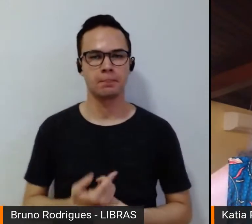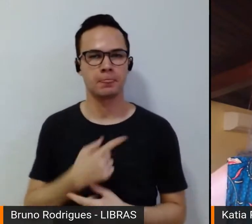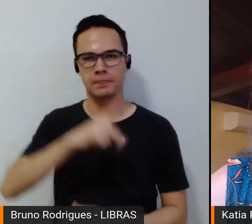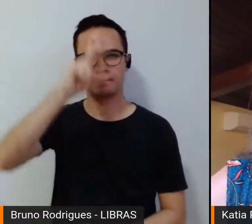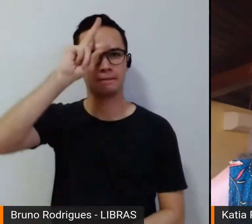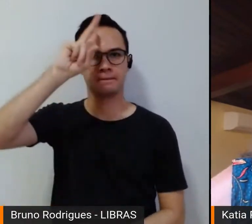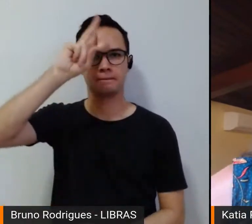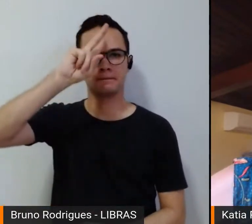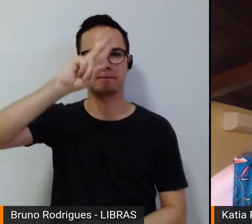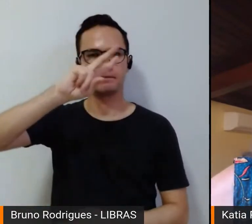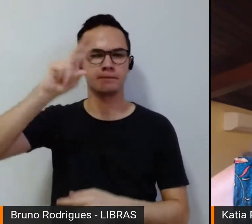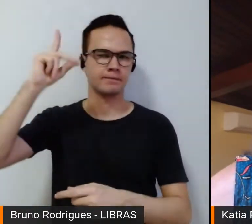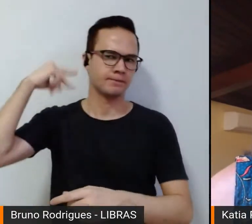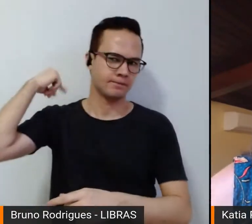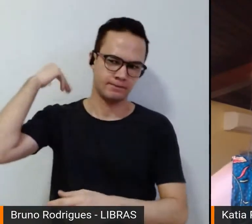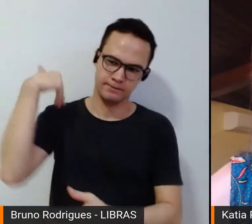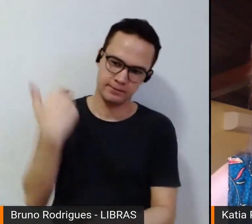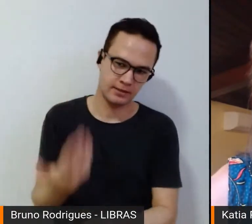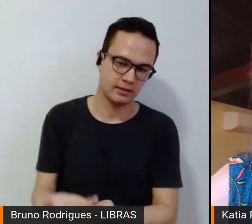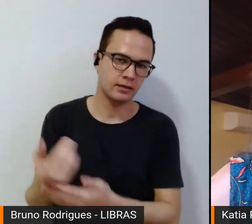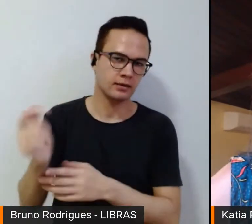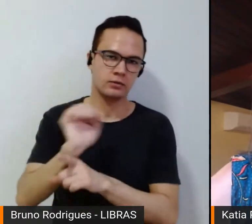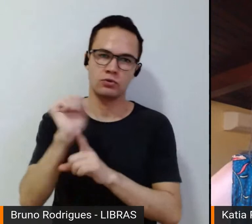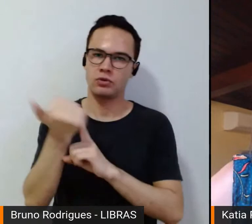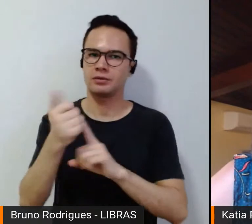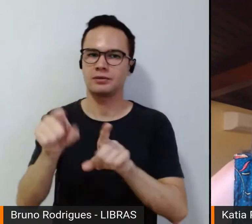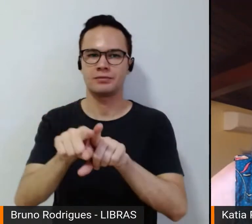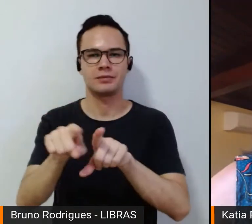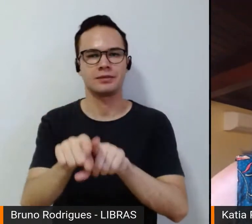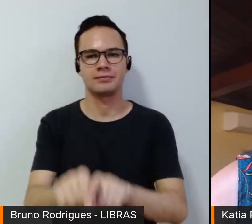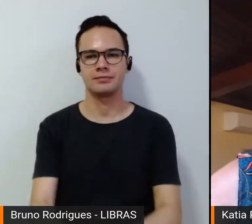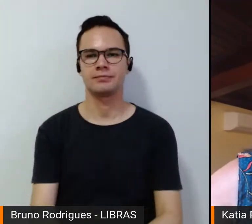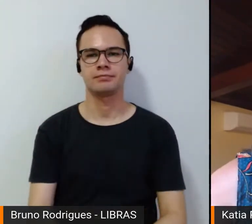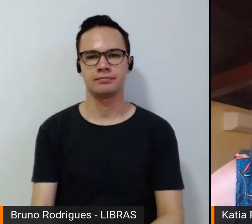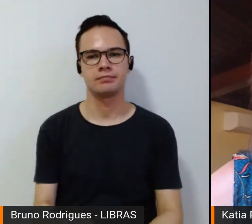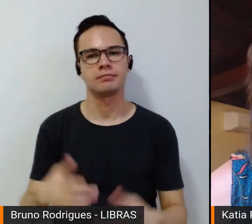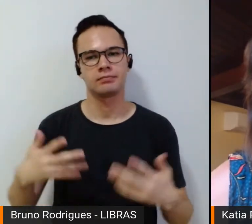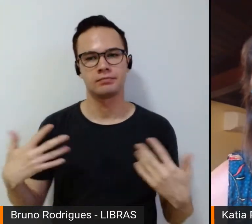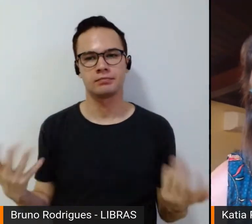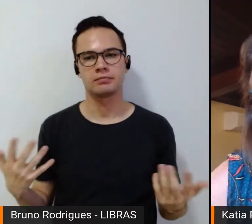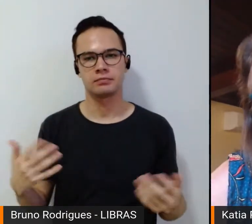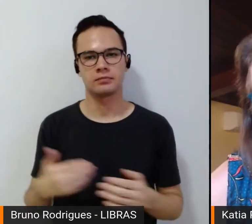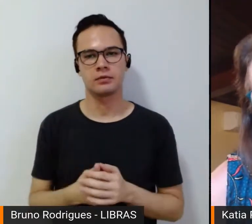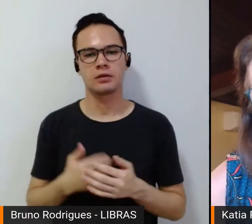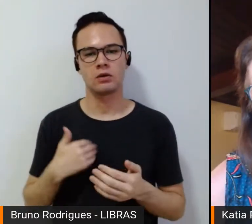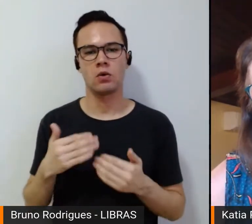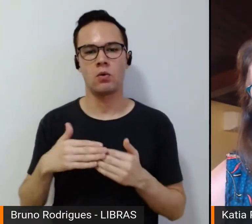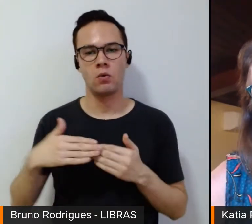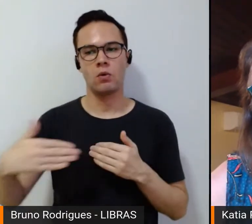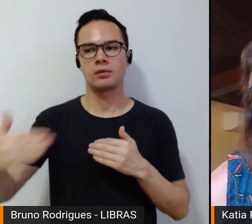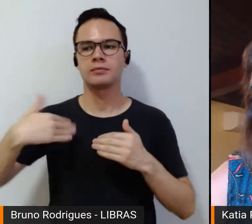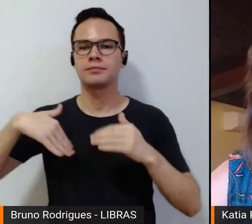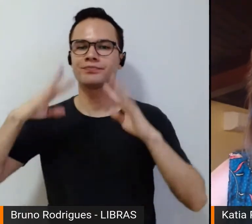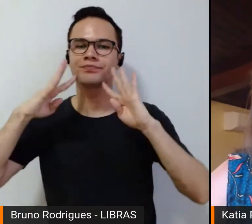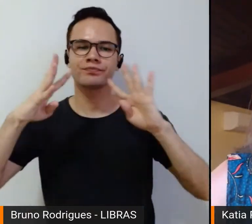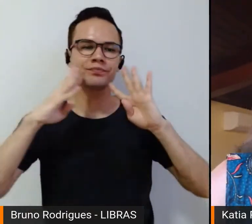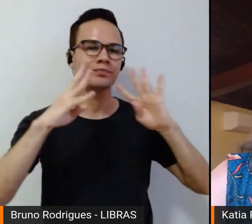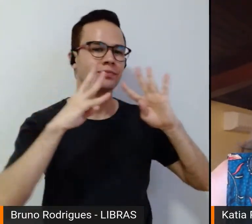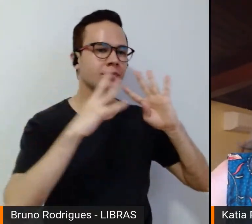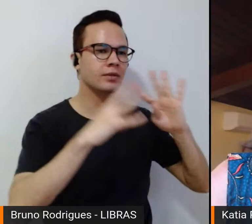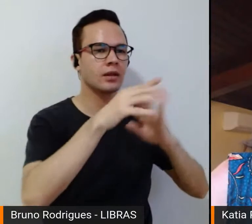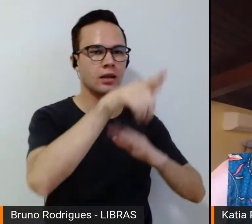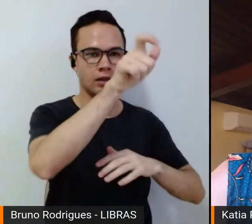historicamente datado e socialmente datado também. Então, no momento em que eu começo a escutar os